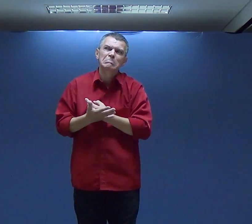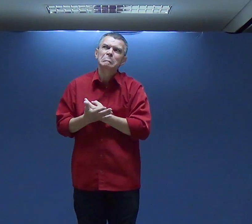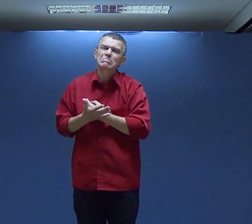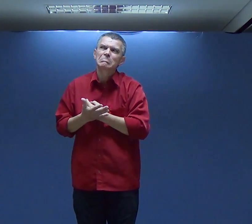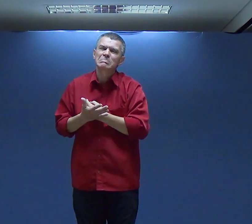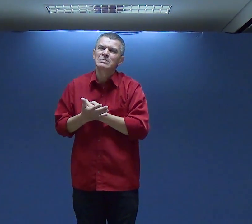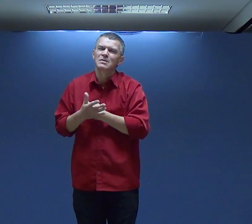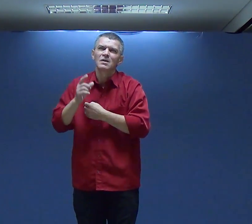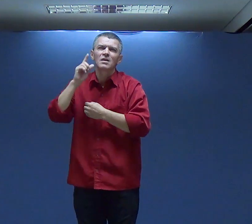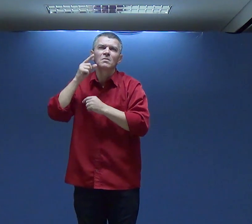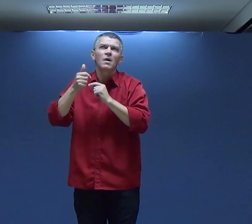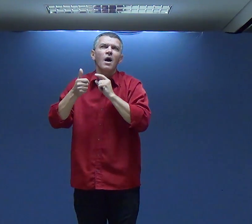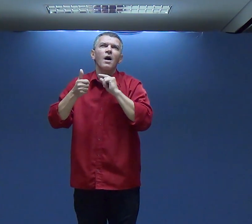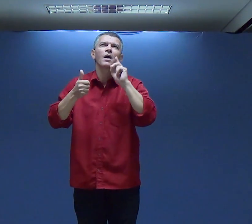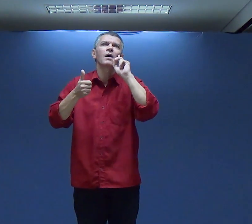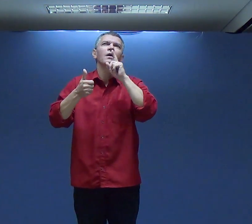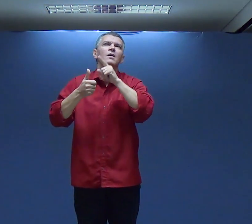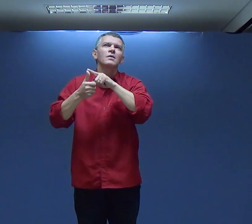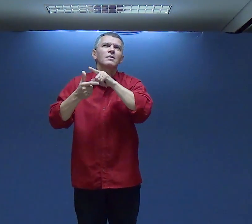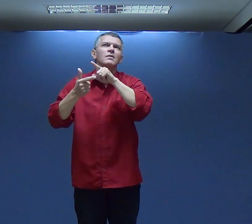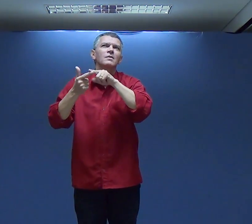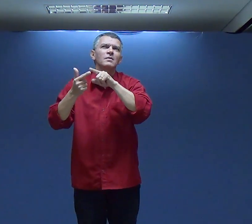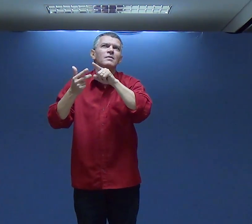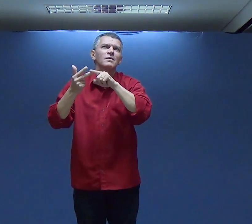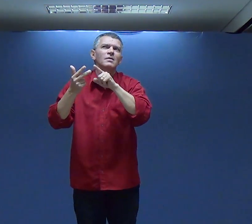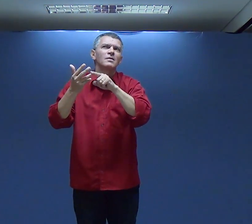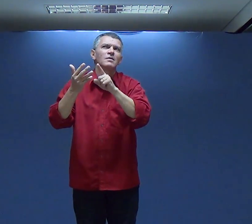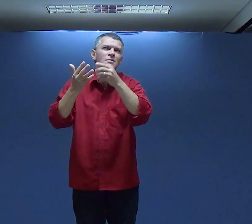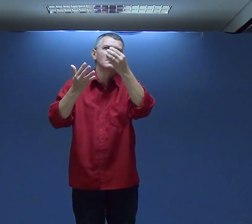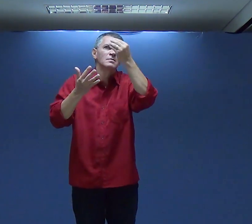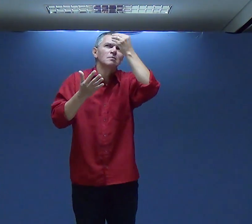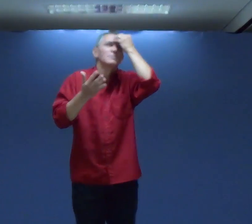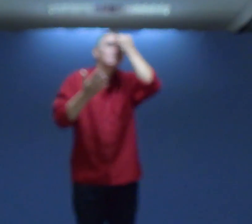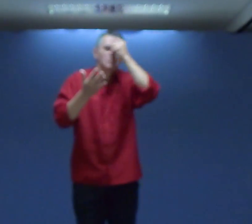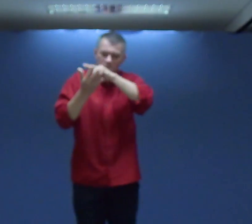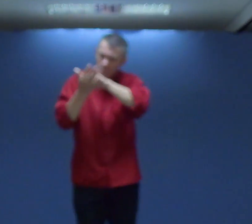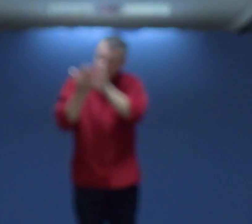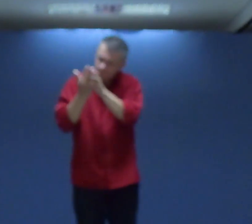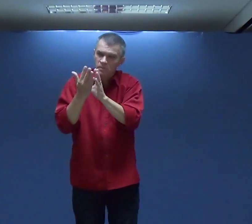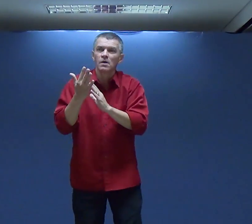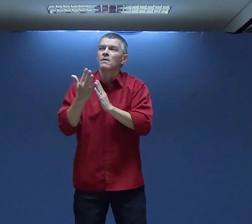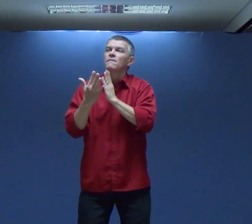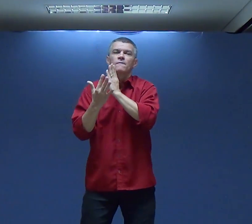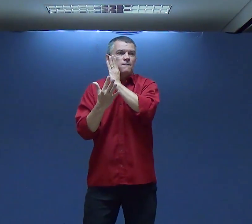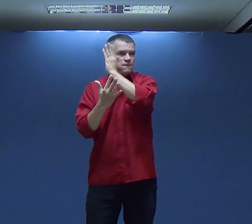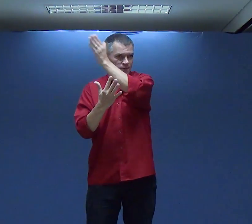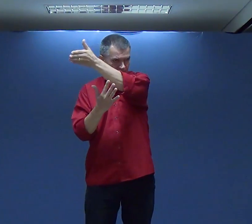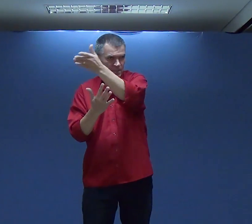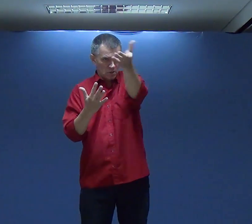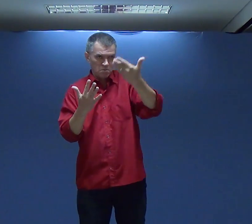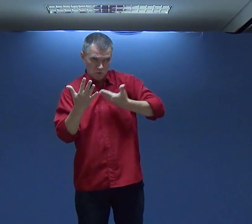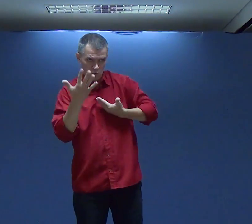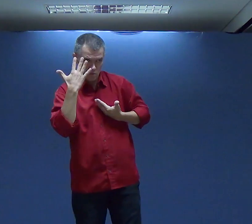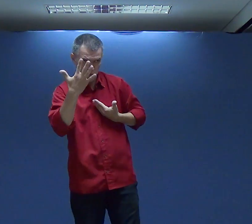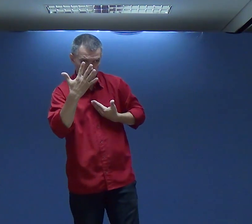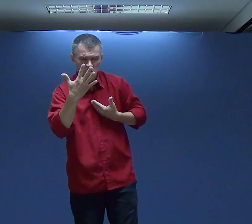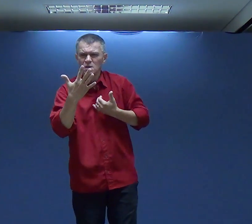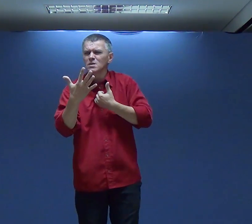Amigo Que Errou Contra Você Algumas Pessoas Talvez Agora Você